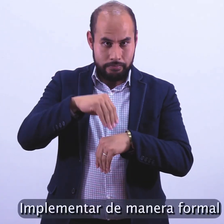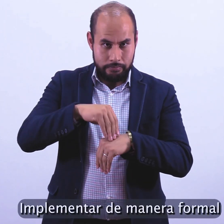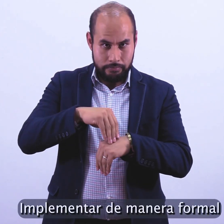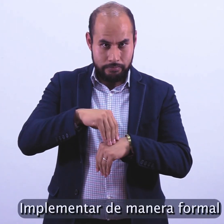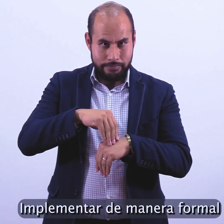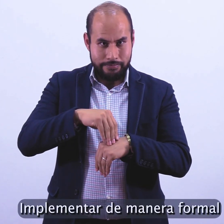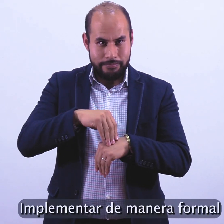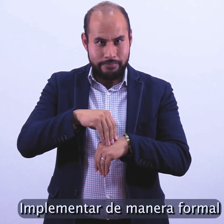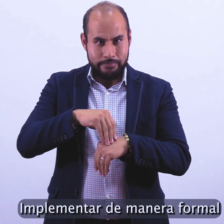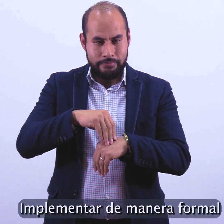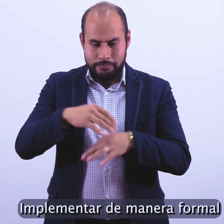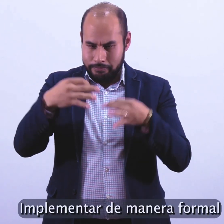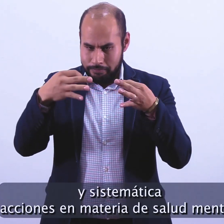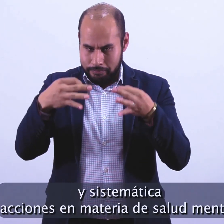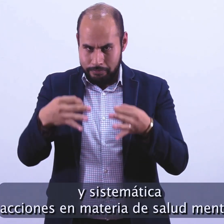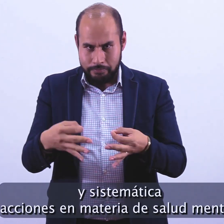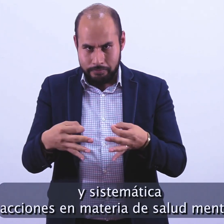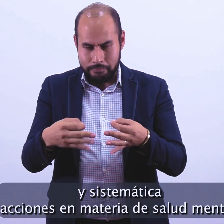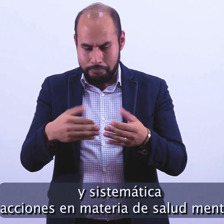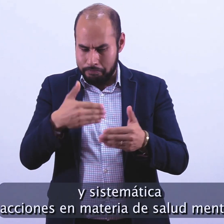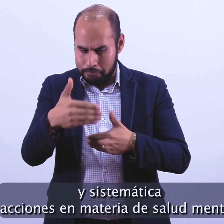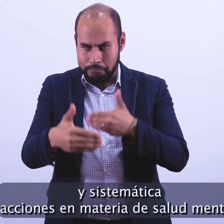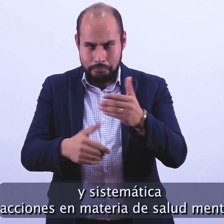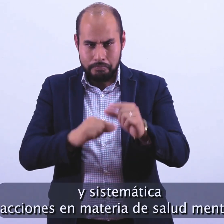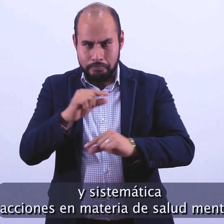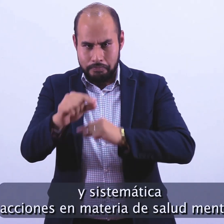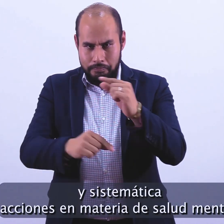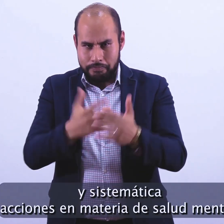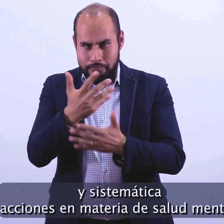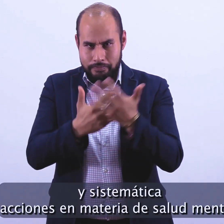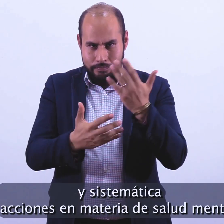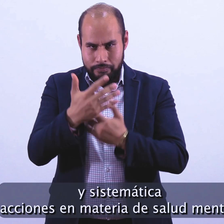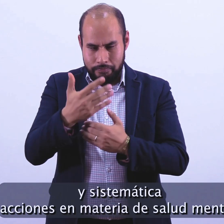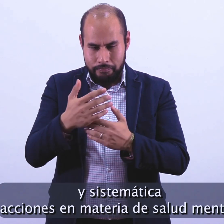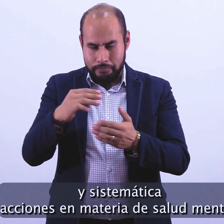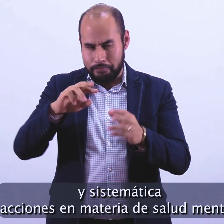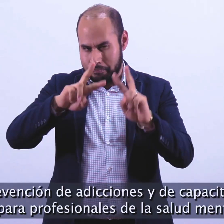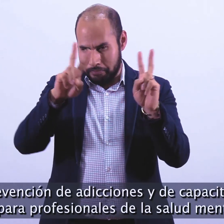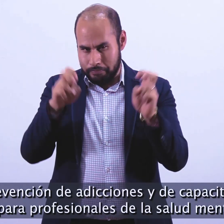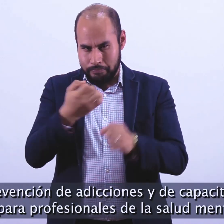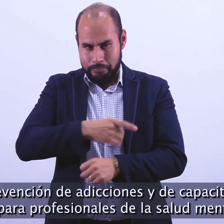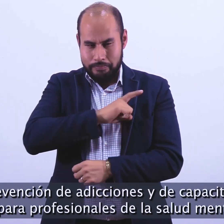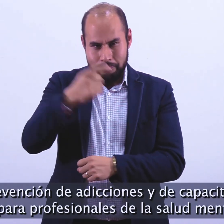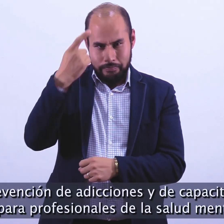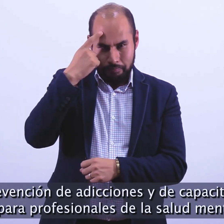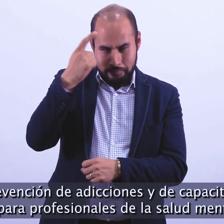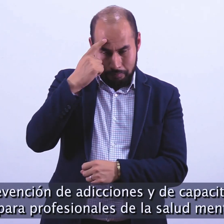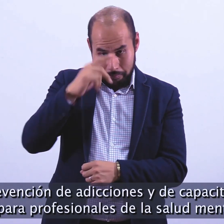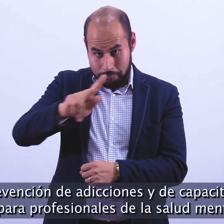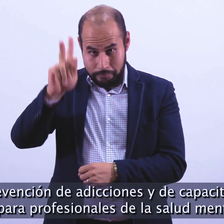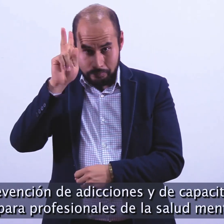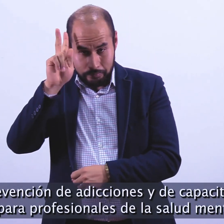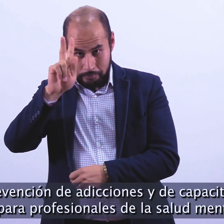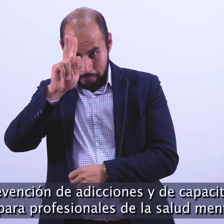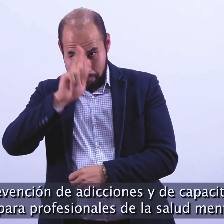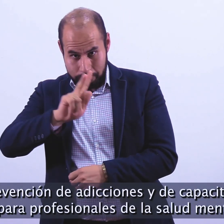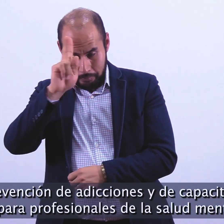Implementar de manera formal y sistemática acciones en materia de salud mental, prevención de adicciones y de capacitación para